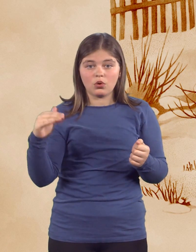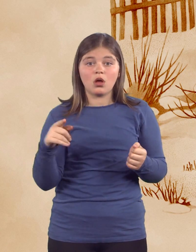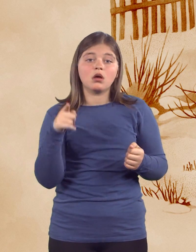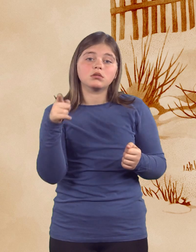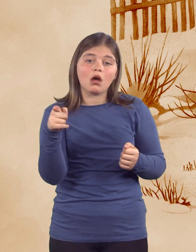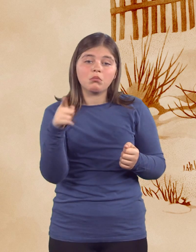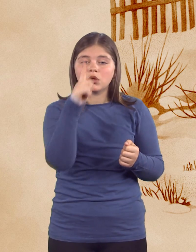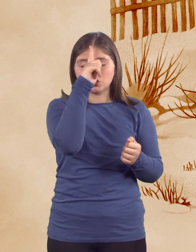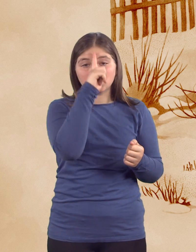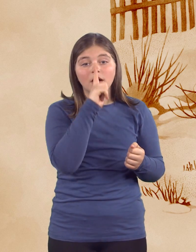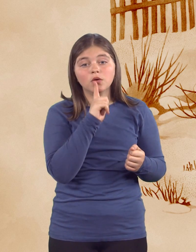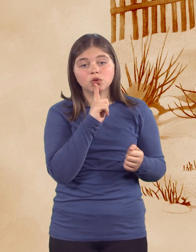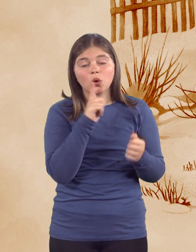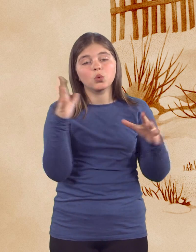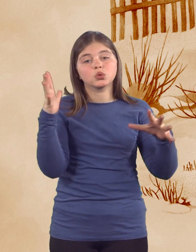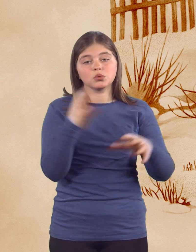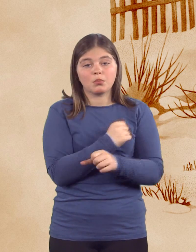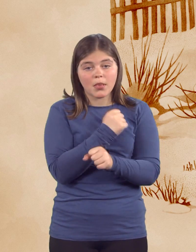Tam mu je žalostnemu uspelo prezimiti.